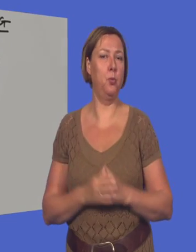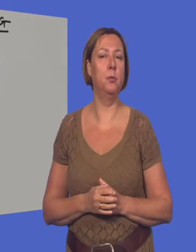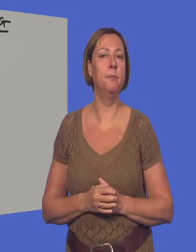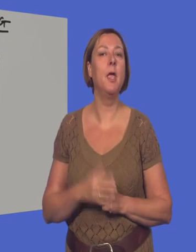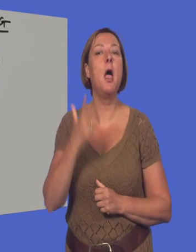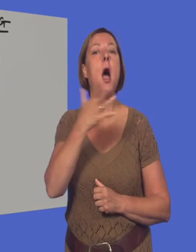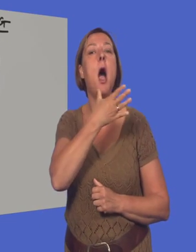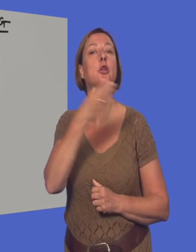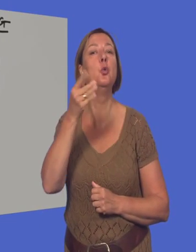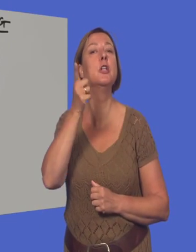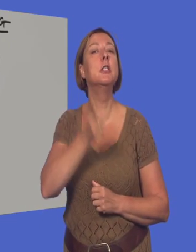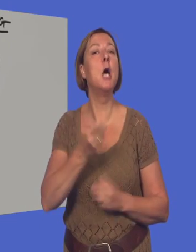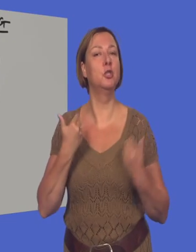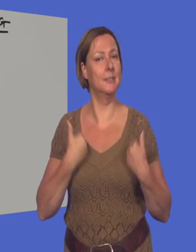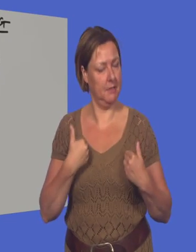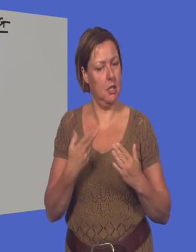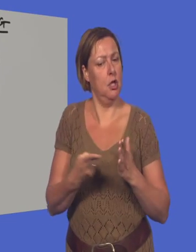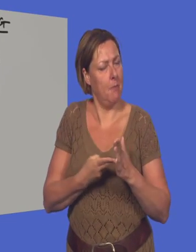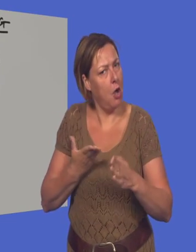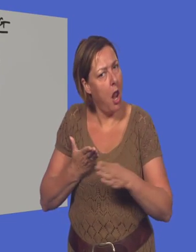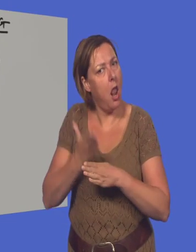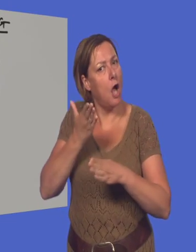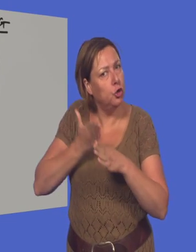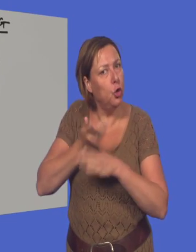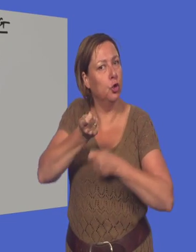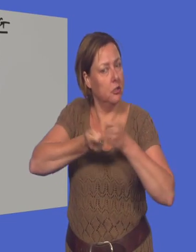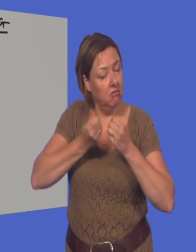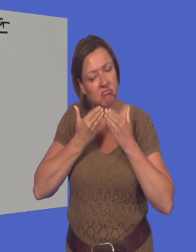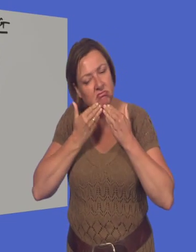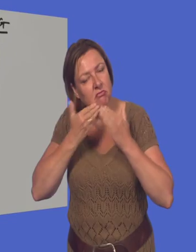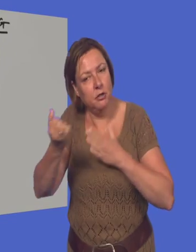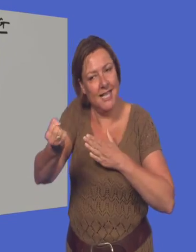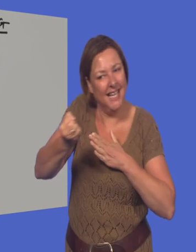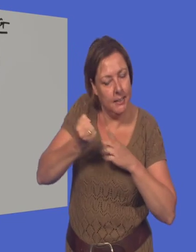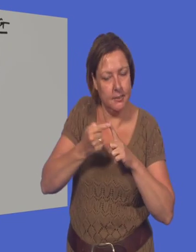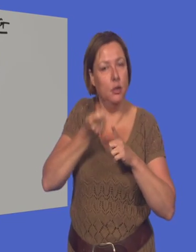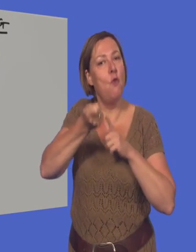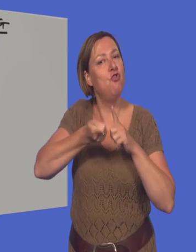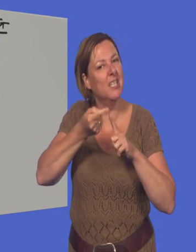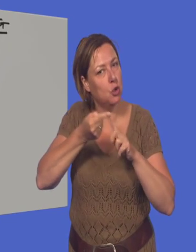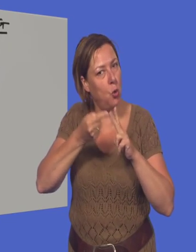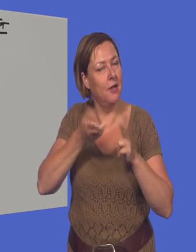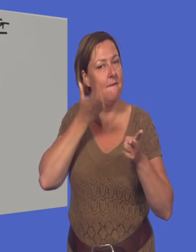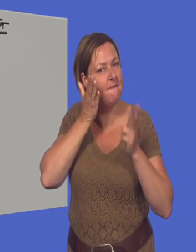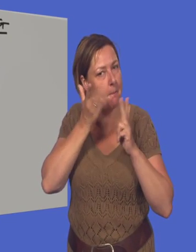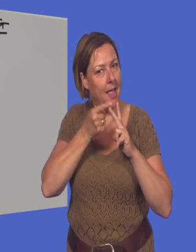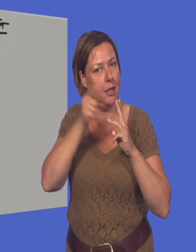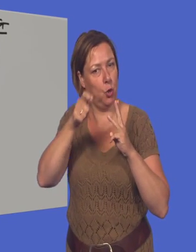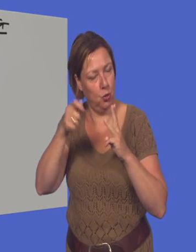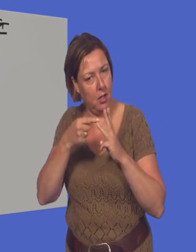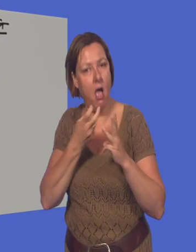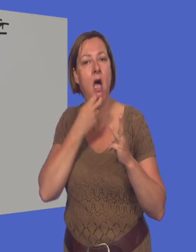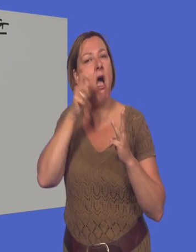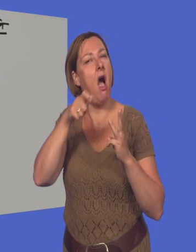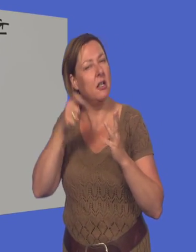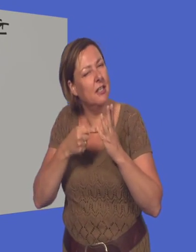800.000 mensen maken gebruik van langdurige zorg dankzij de inzet van verzorgenden, verpleegkundigen, artsen en vele